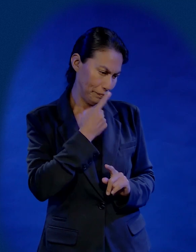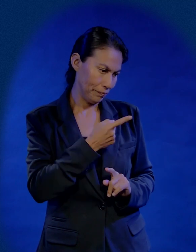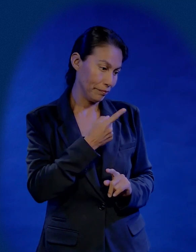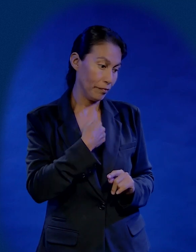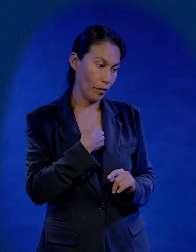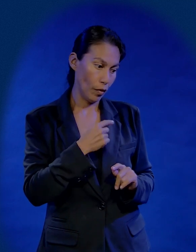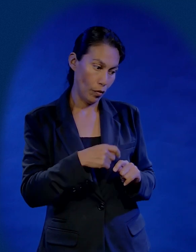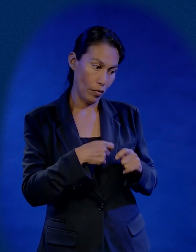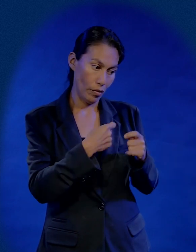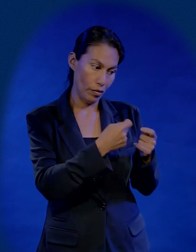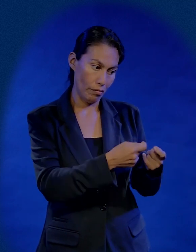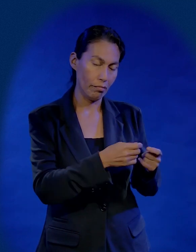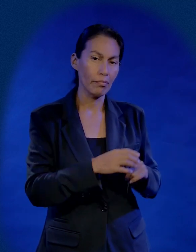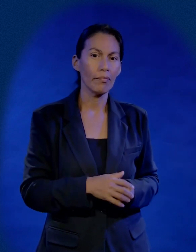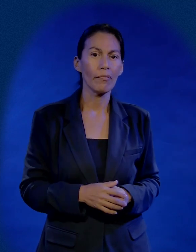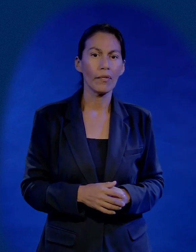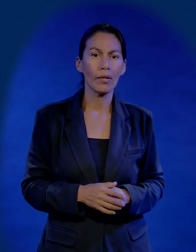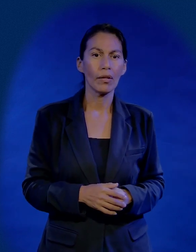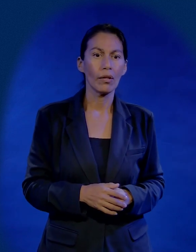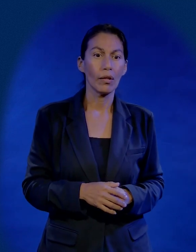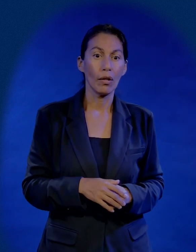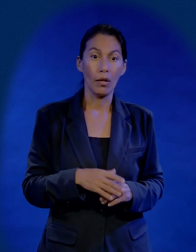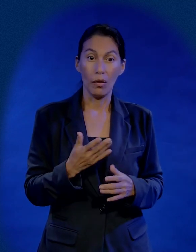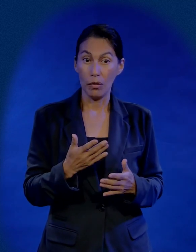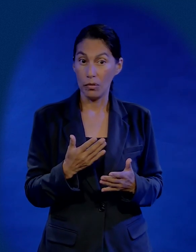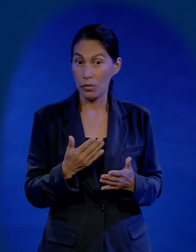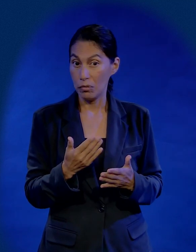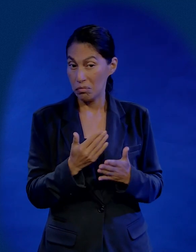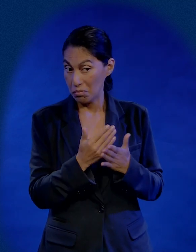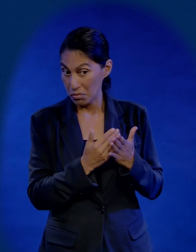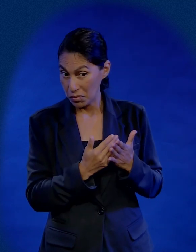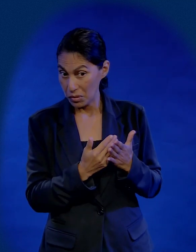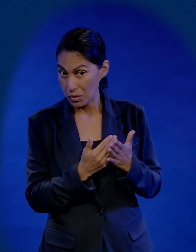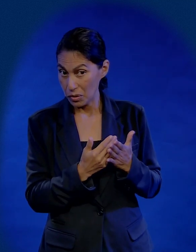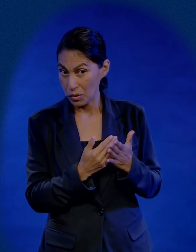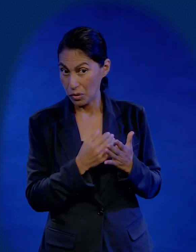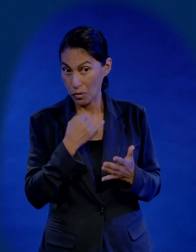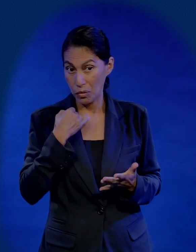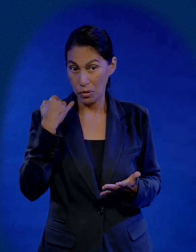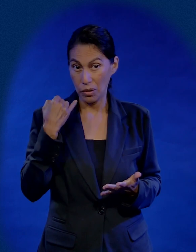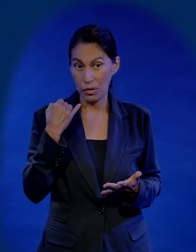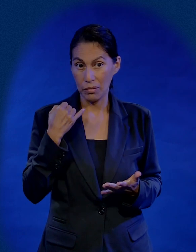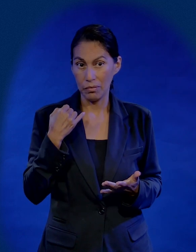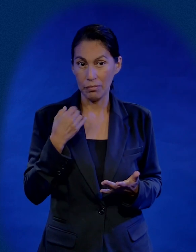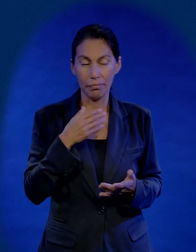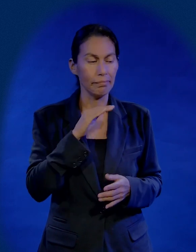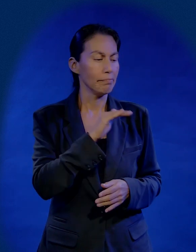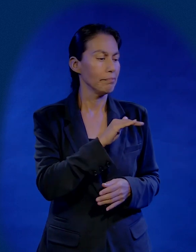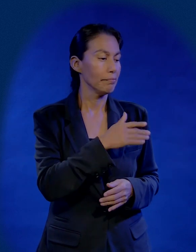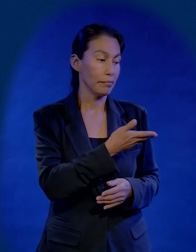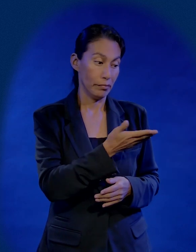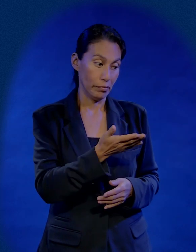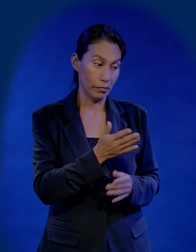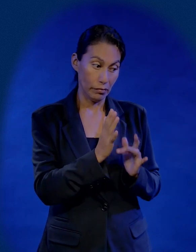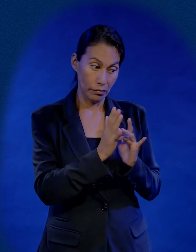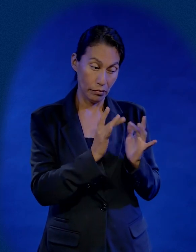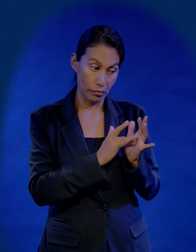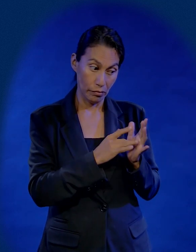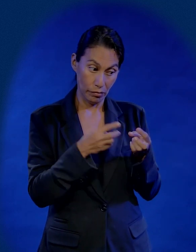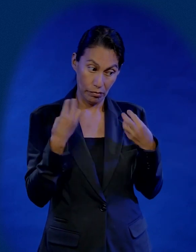Bueno, aquí hay una oportunidad. Si vas a vender a Jesús, lo mínimo, lo mínimo que yo esperaría. Es que Judas llegue y les diga. Oigan, ¿quieren que les